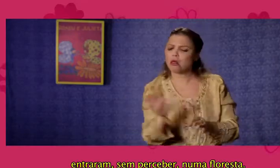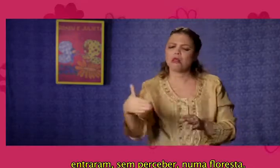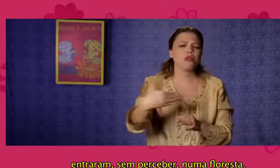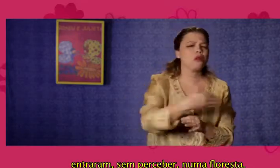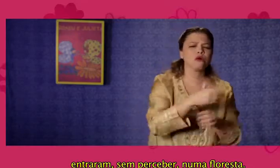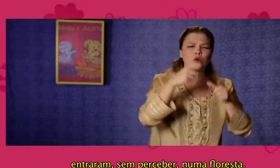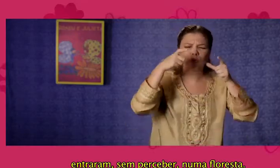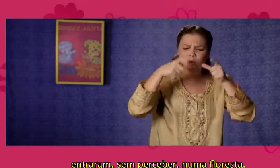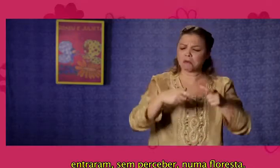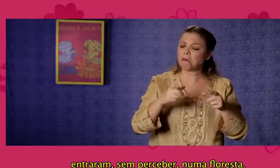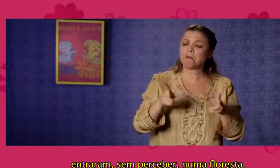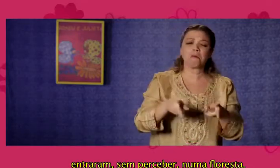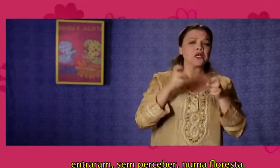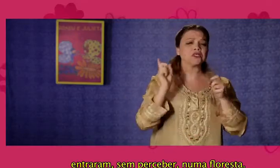perceber numa floresta.